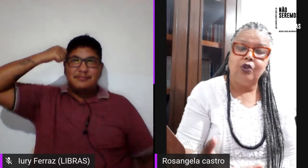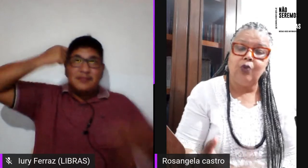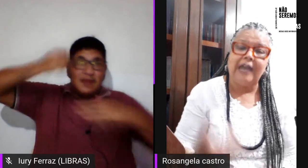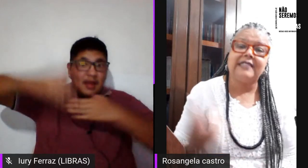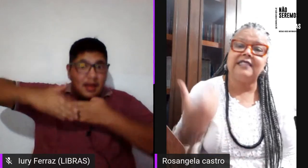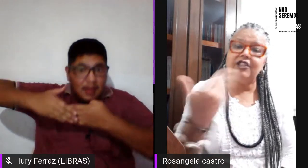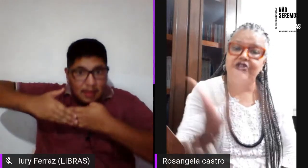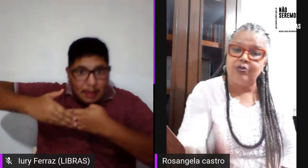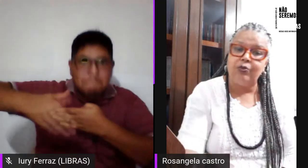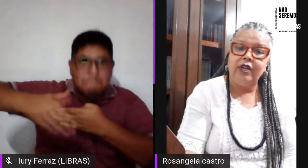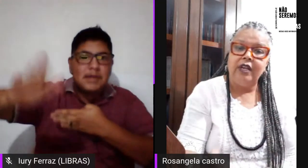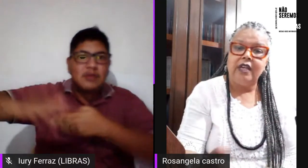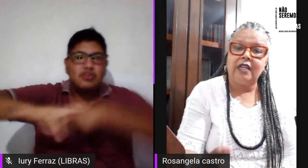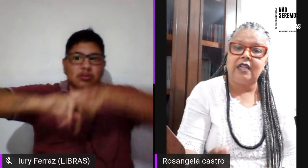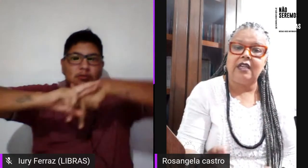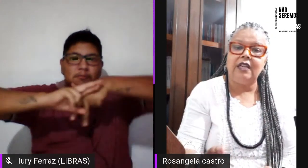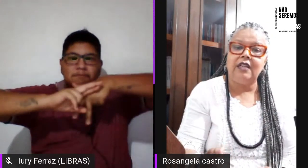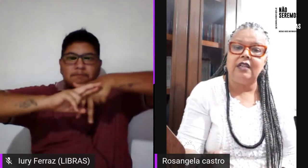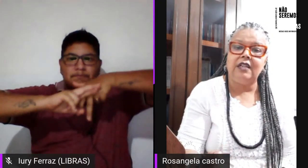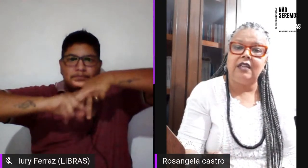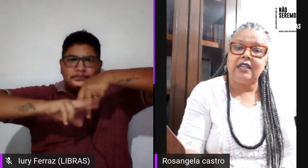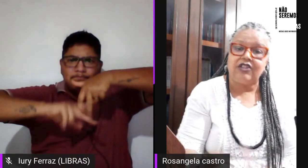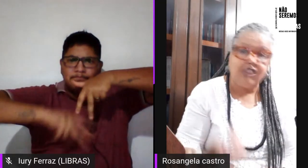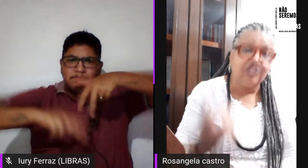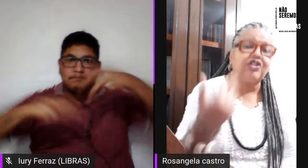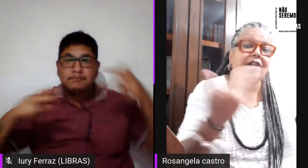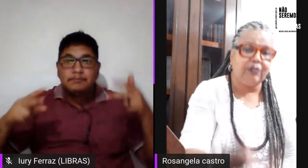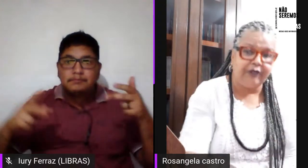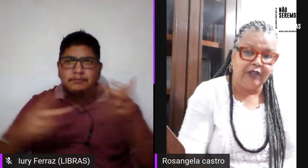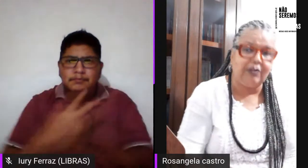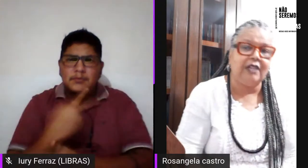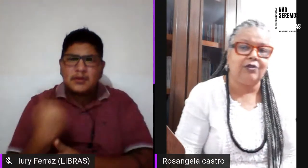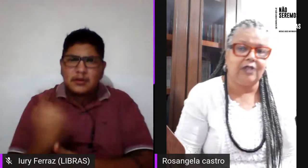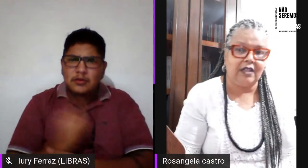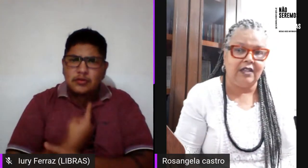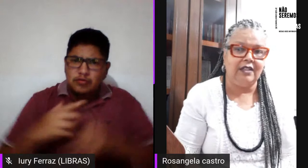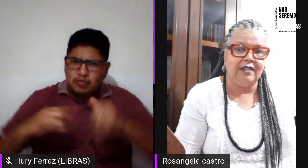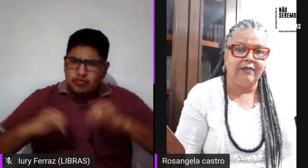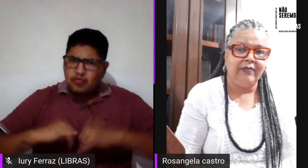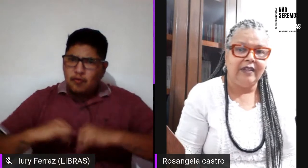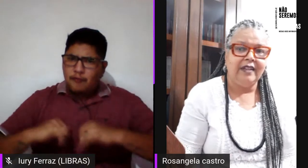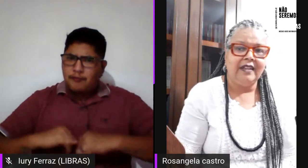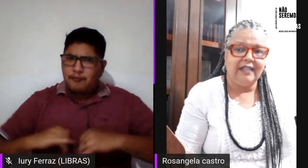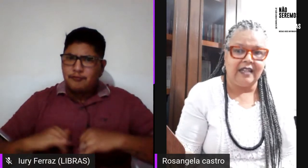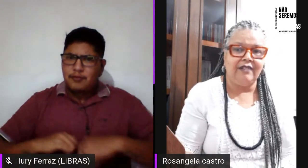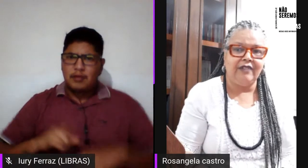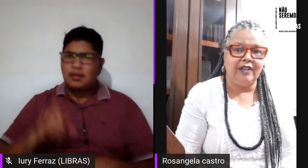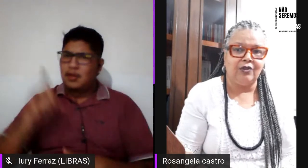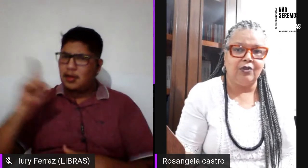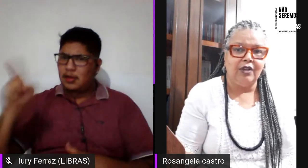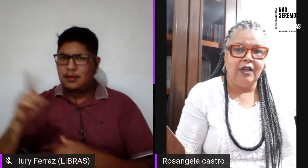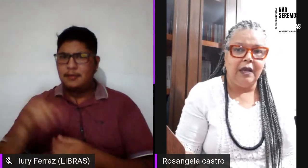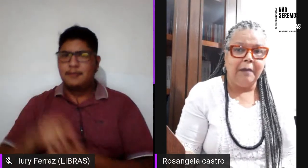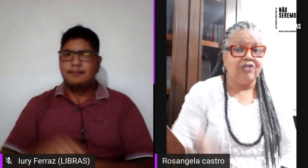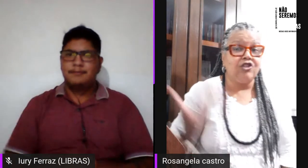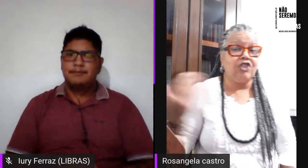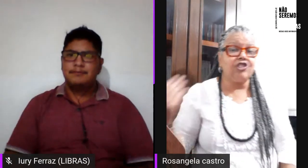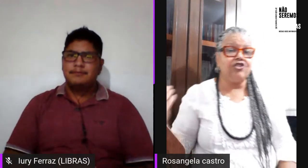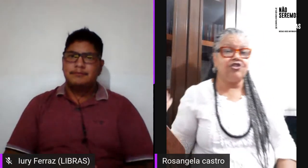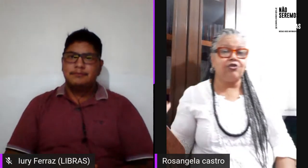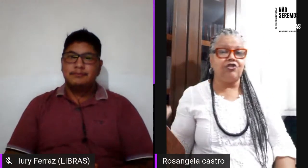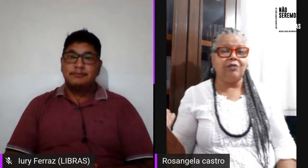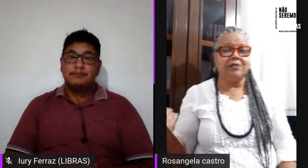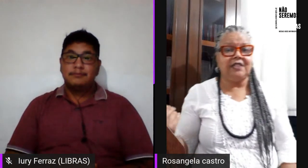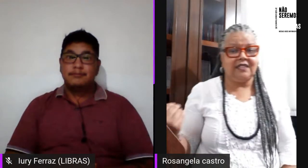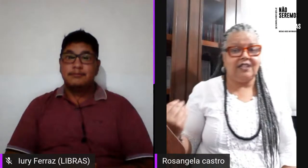racismo que a gente estava sofrendo dentro daquele daquele evento, mas